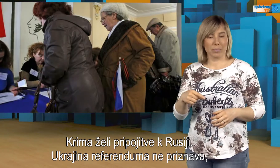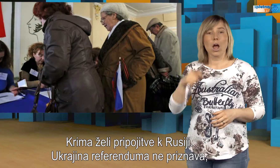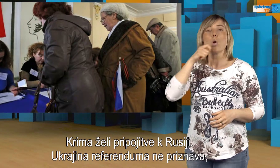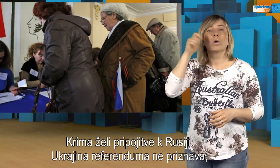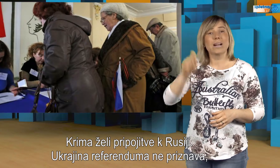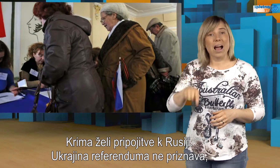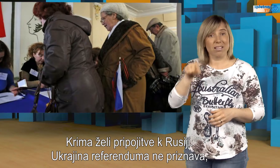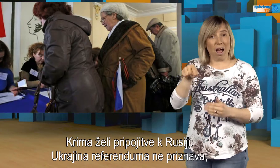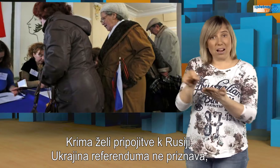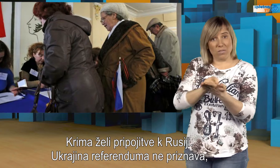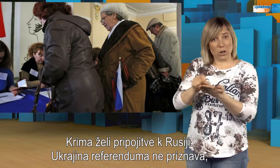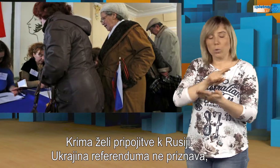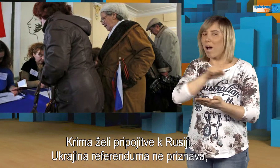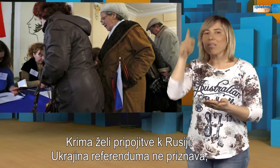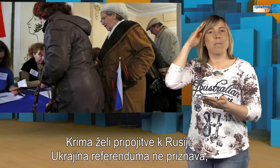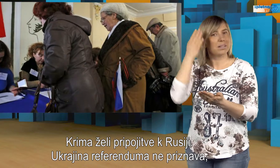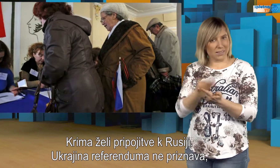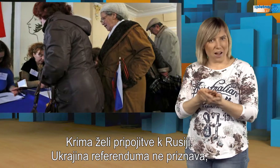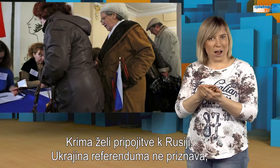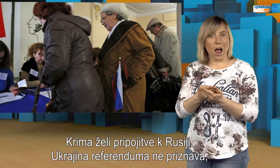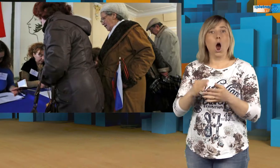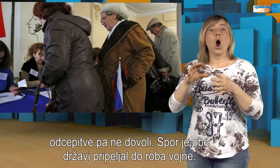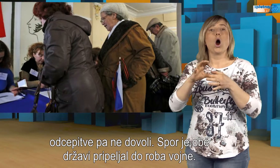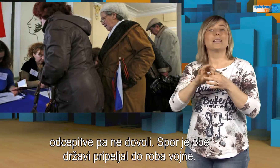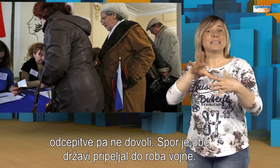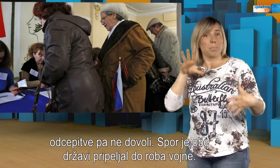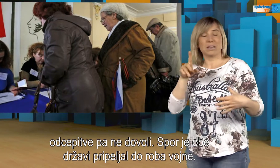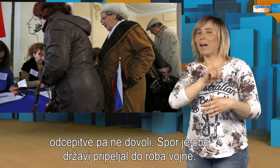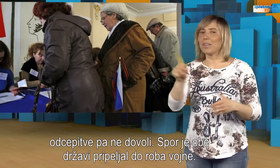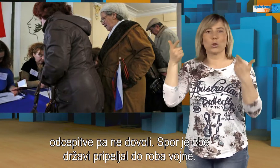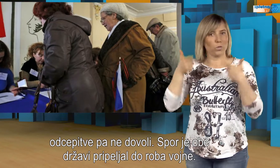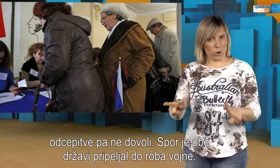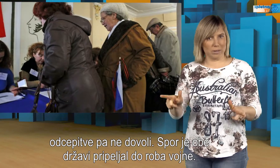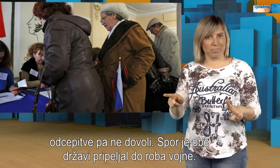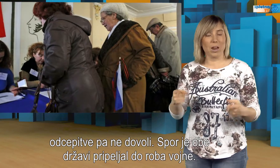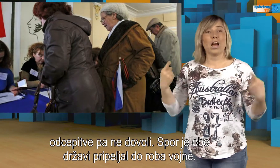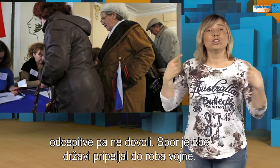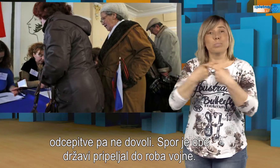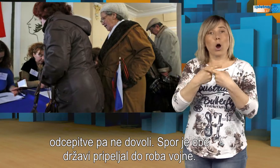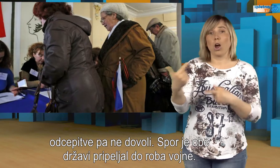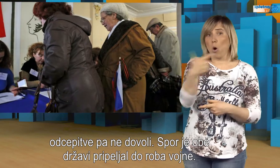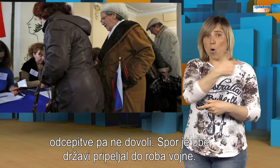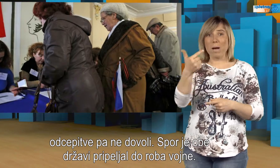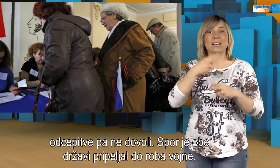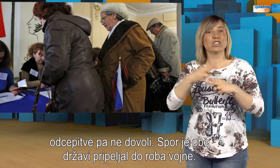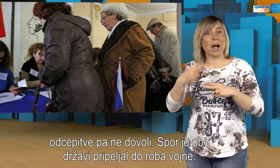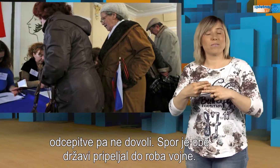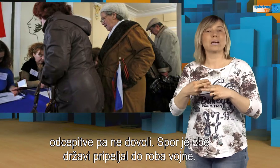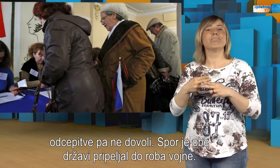Ukrajina referenduma ne priznava, odsepitve pa nedovoli. Sporje obi državi pripeljal do